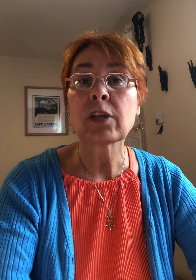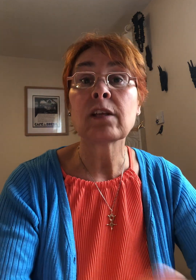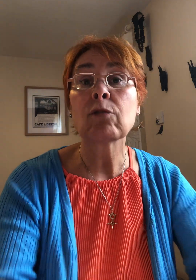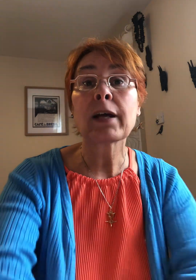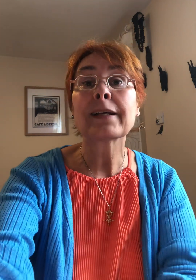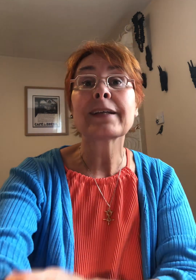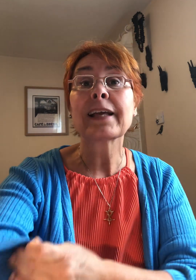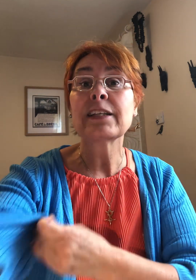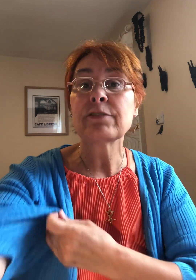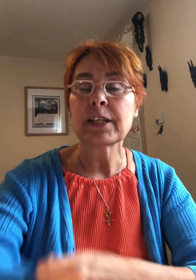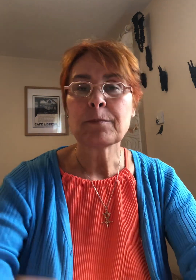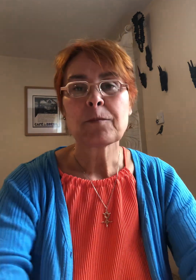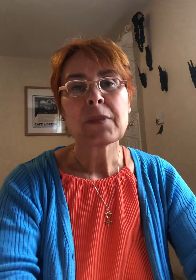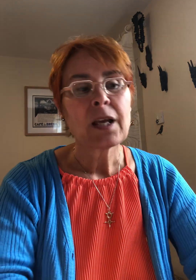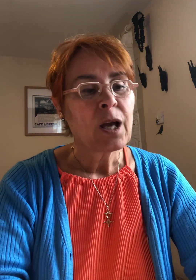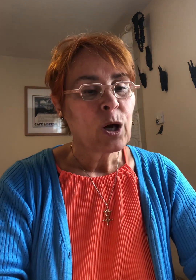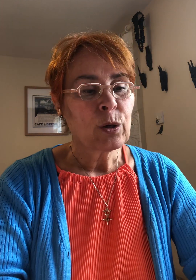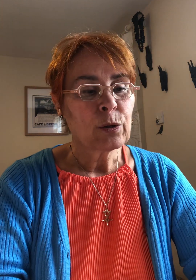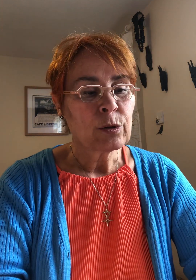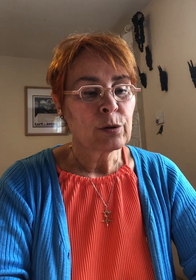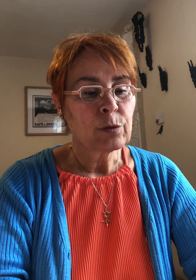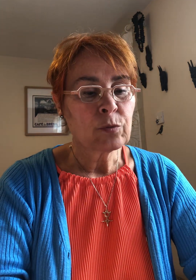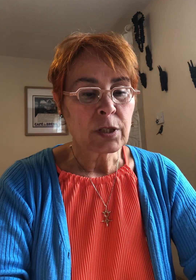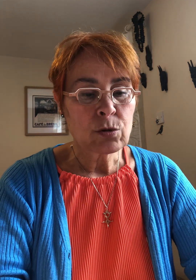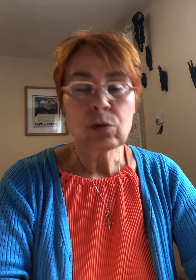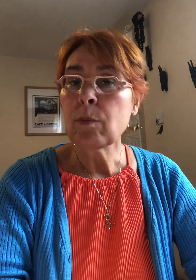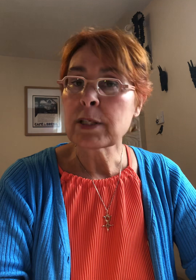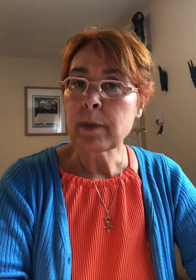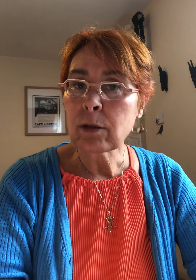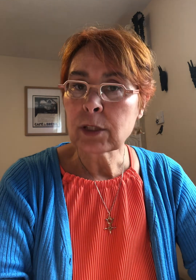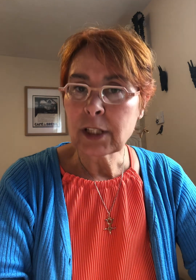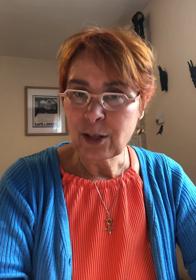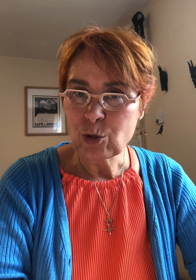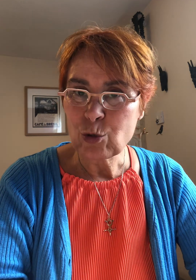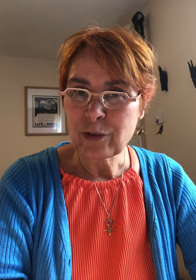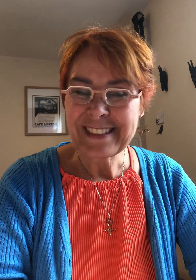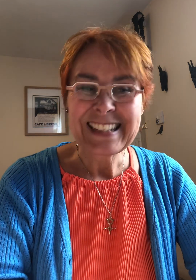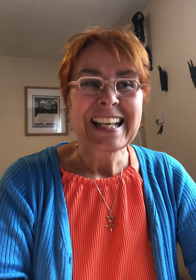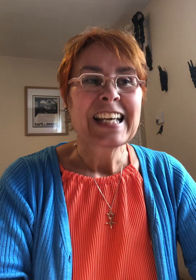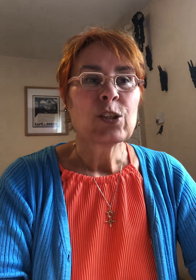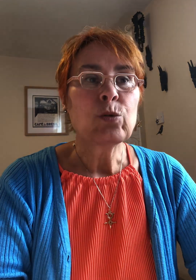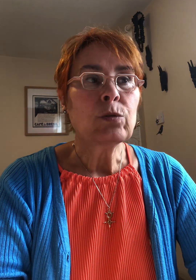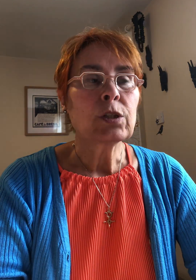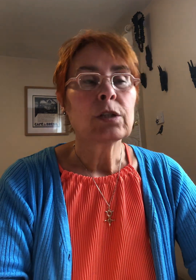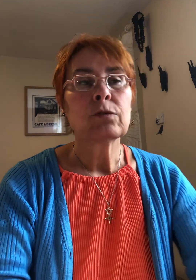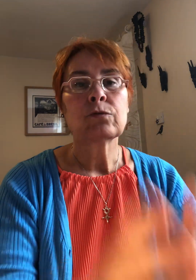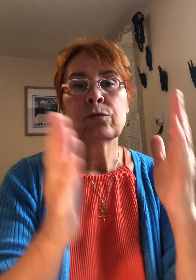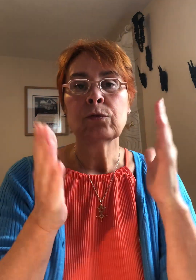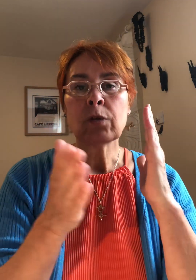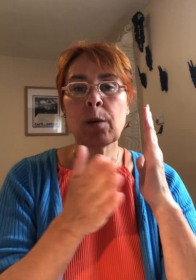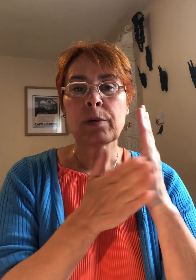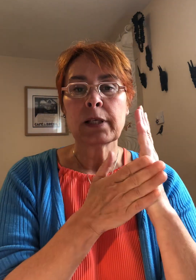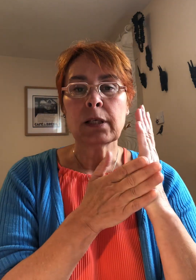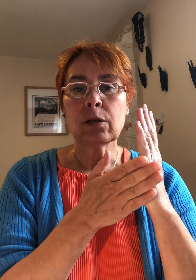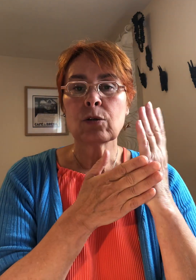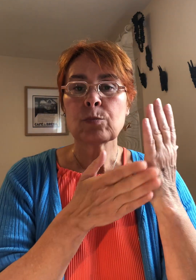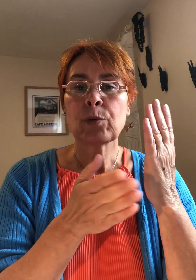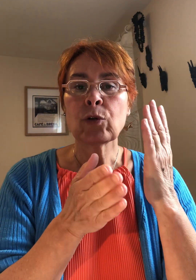d'aller voir quelqu'un de qualifié pour être sûr qu'on passe pas à côté de quelque chose donc vous vous rappelez pendant